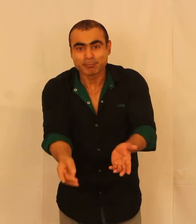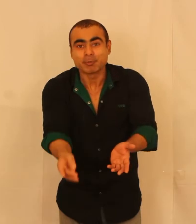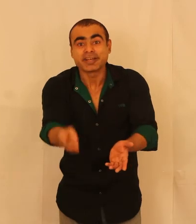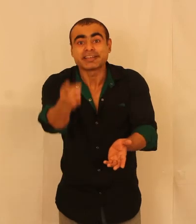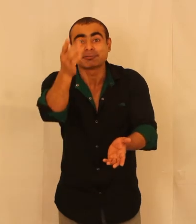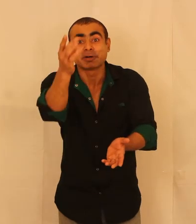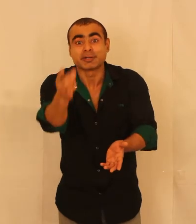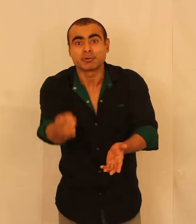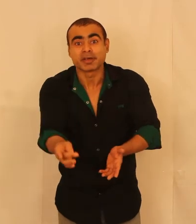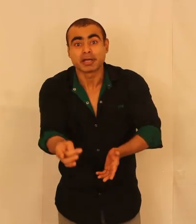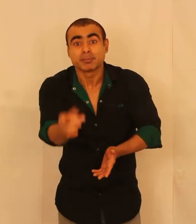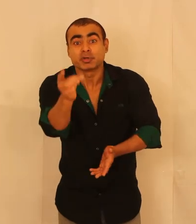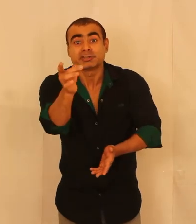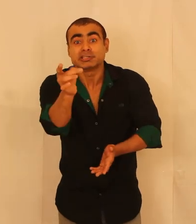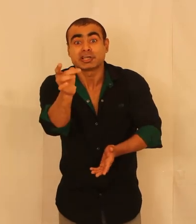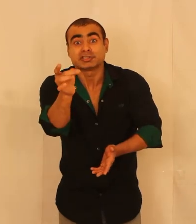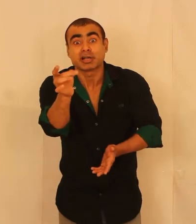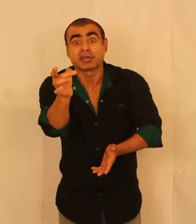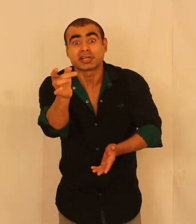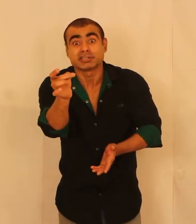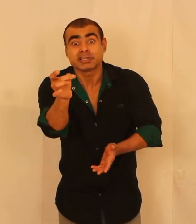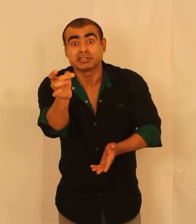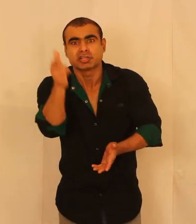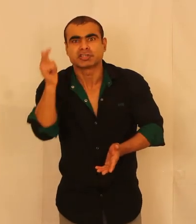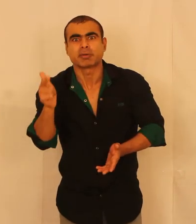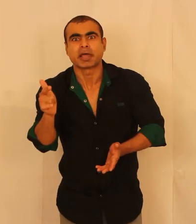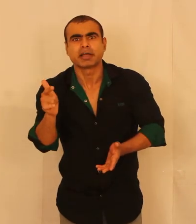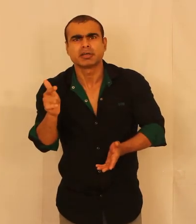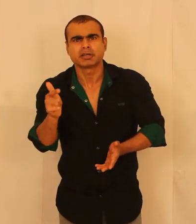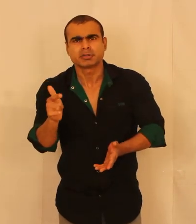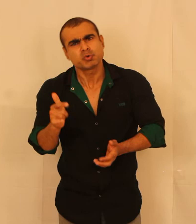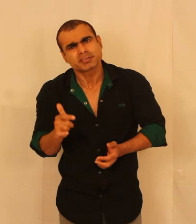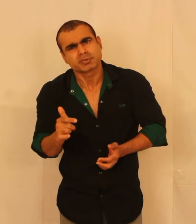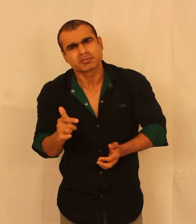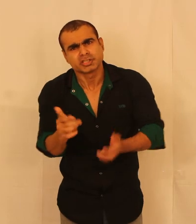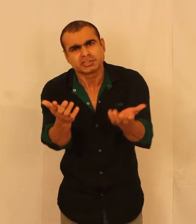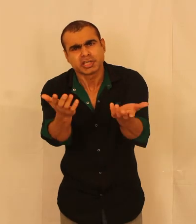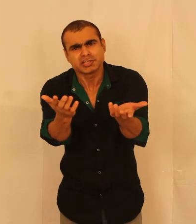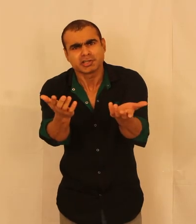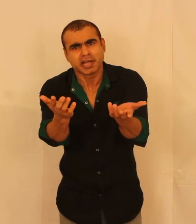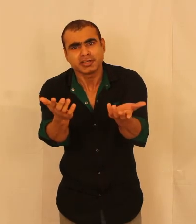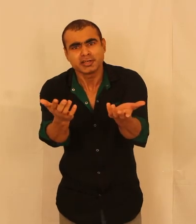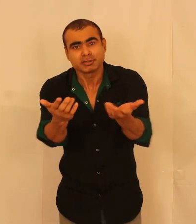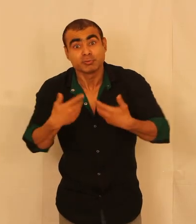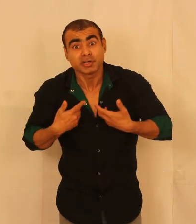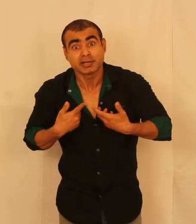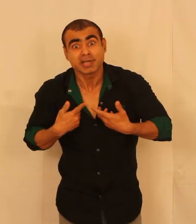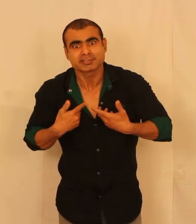पूरे इस बतन को मैंने पूरे तीसा जाल में खरीद है, तीसा जाल में तू क्या समझती है, चीखे की चिलाएगी, तो मुझे रहे जाब